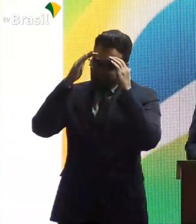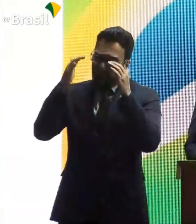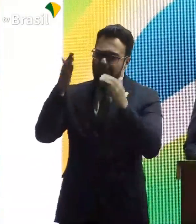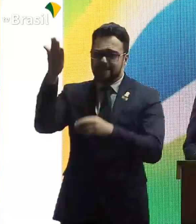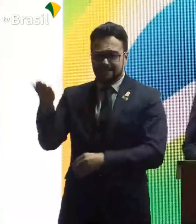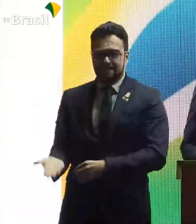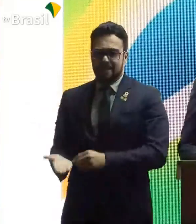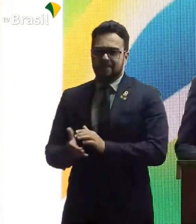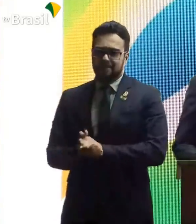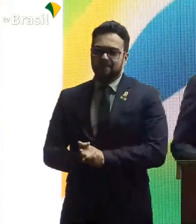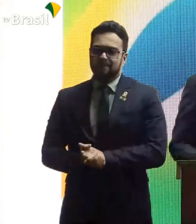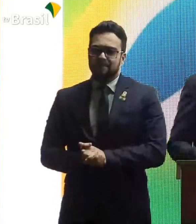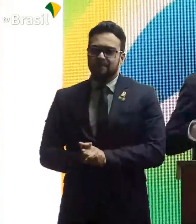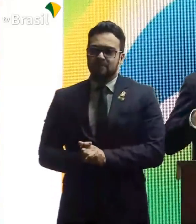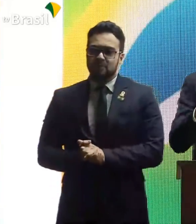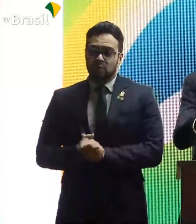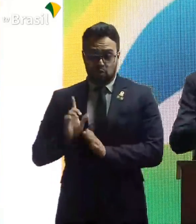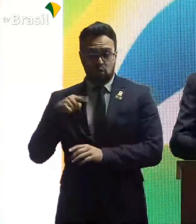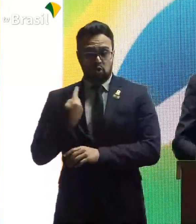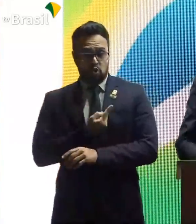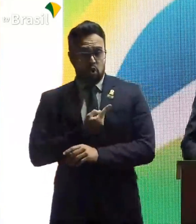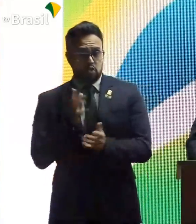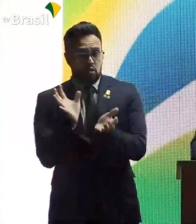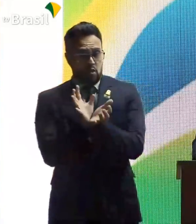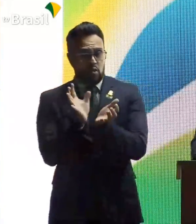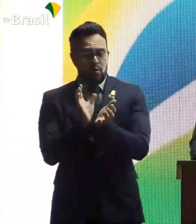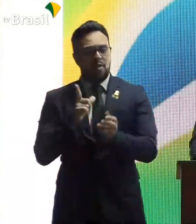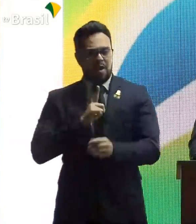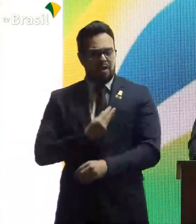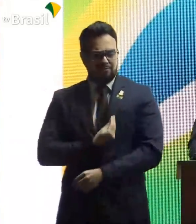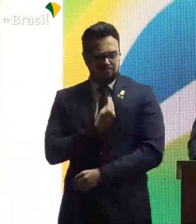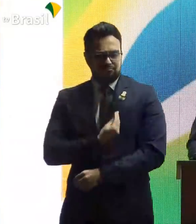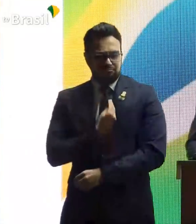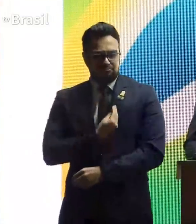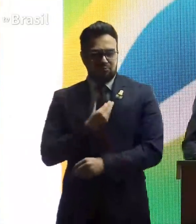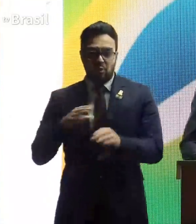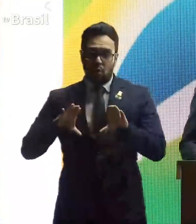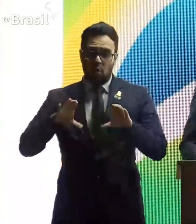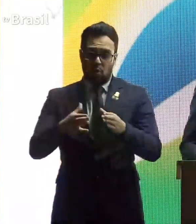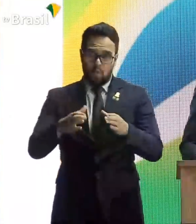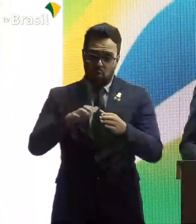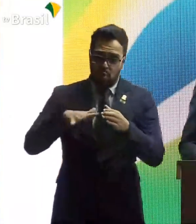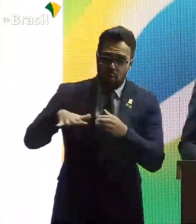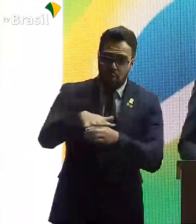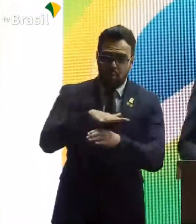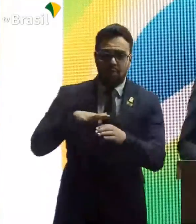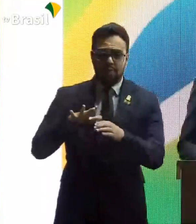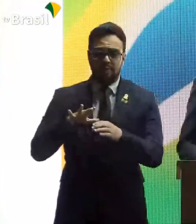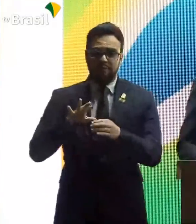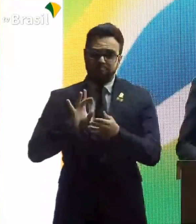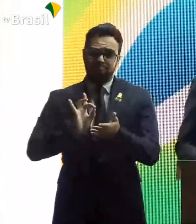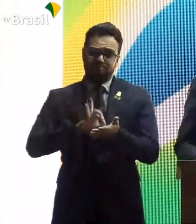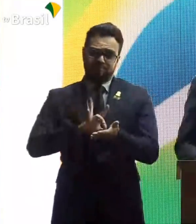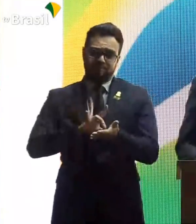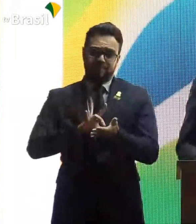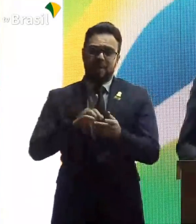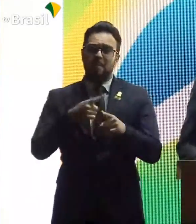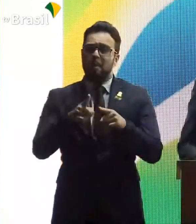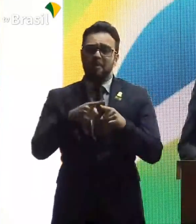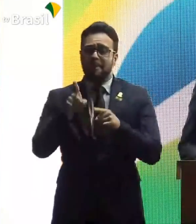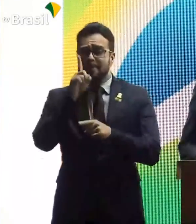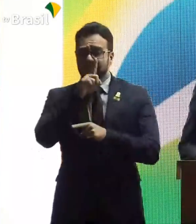seu lado. A nossa classe, eu estou nela, realmente tem esse problema.